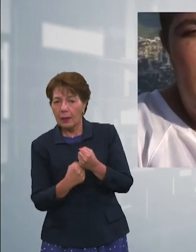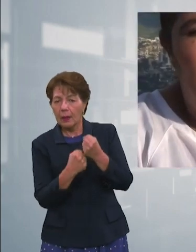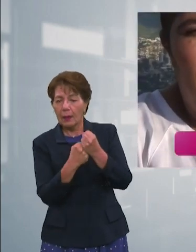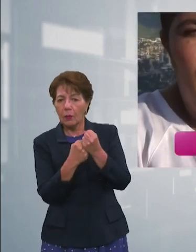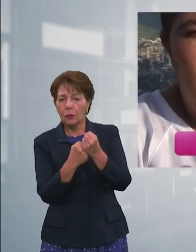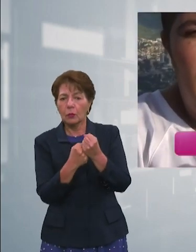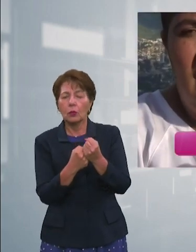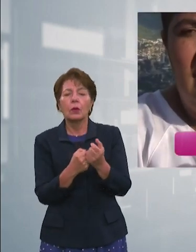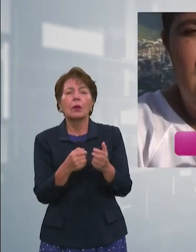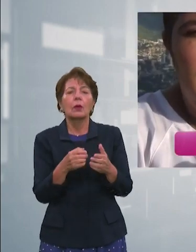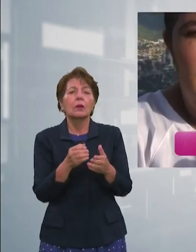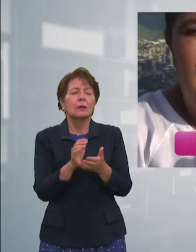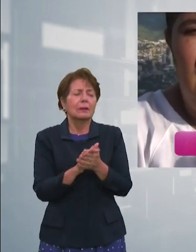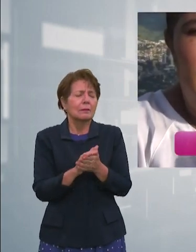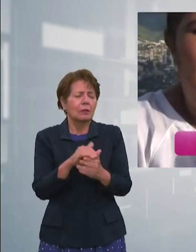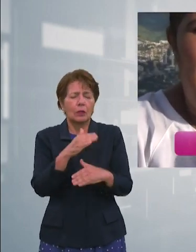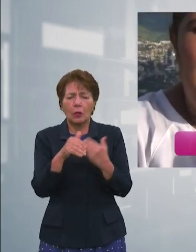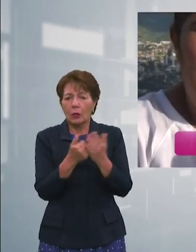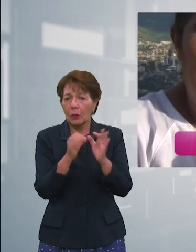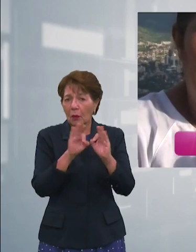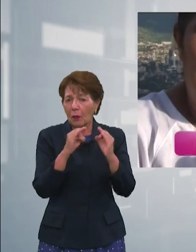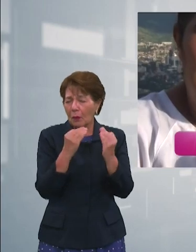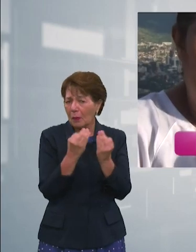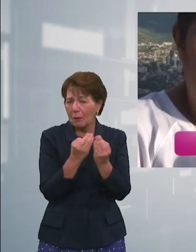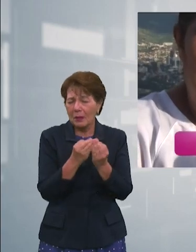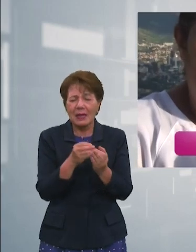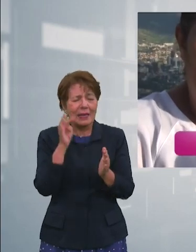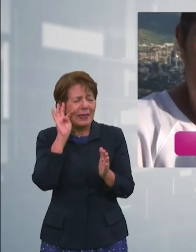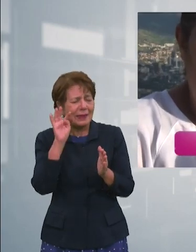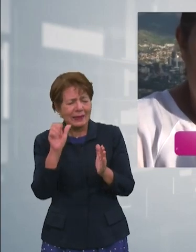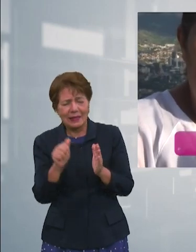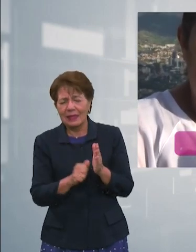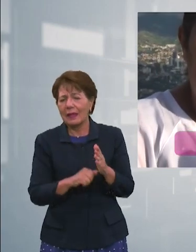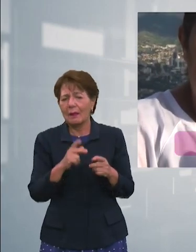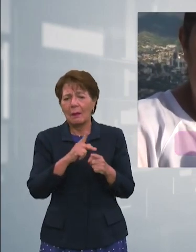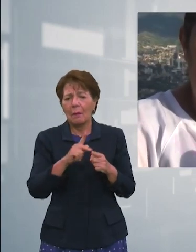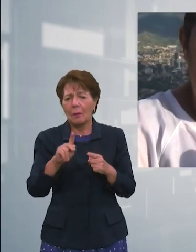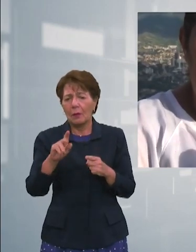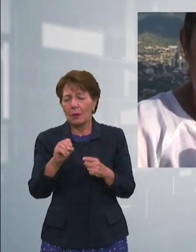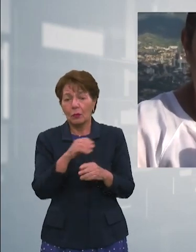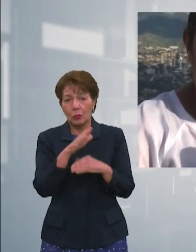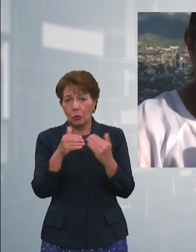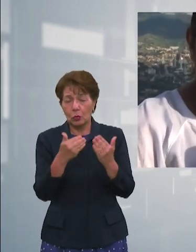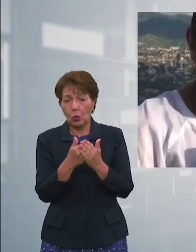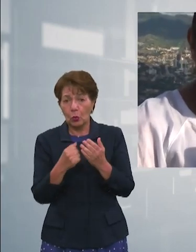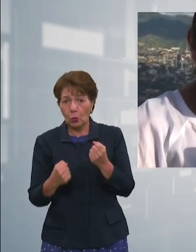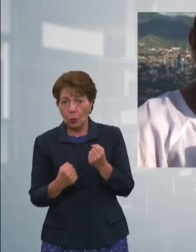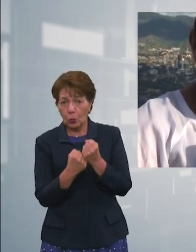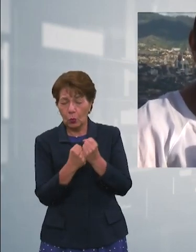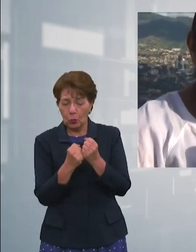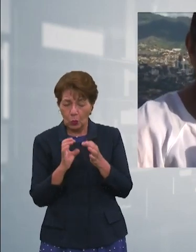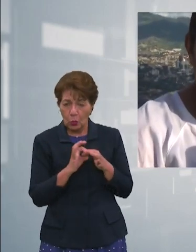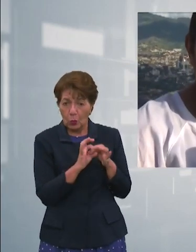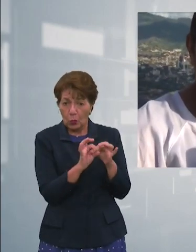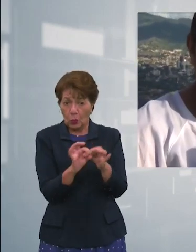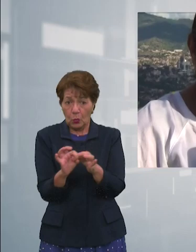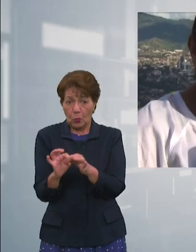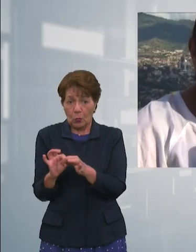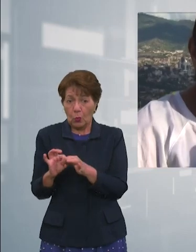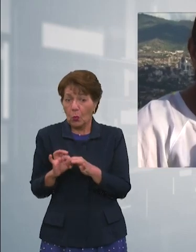Hermanos, cuñadas, tías, primos, todos, o sea, nos hicimos un solo, como es la palabra, que